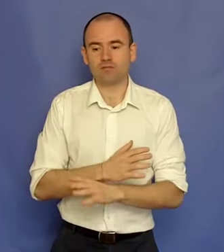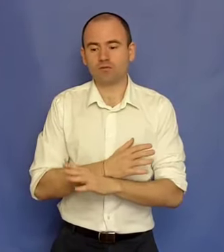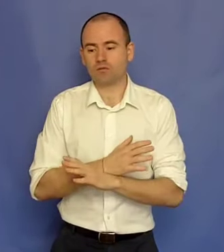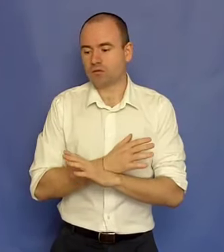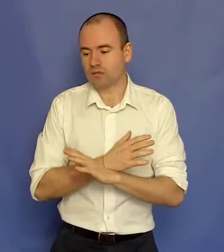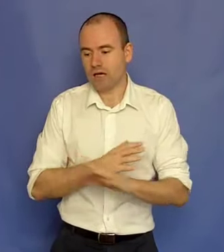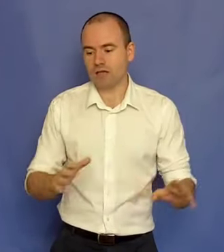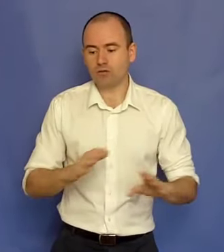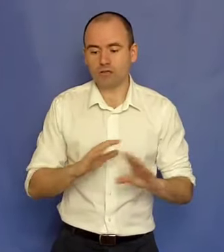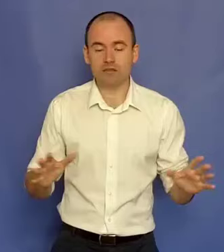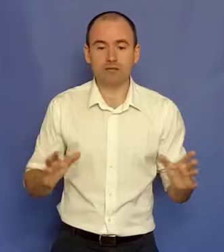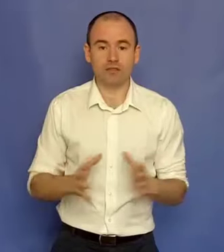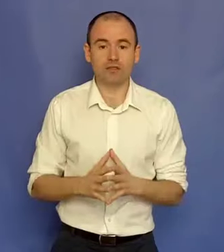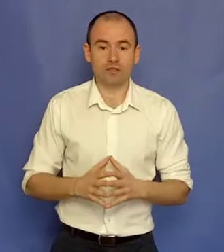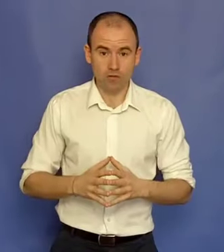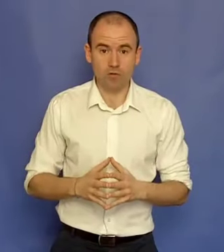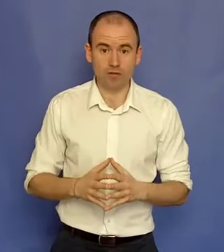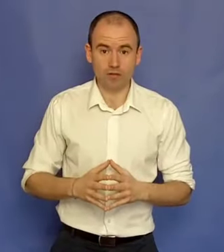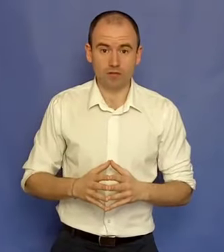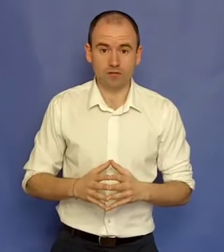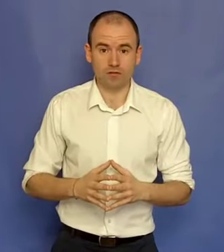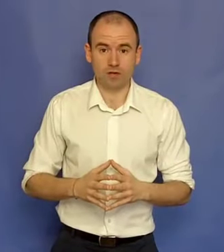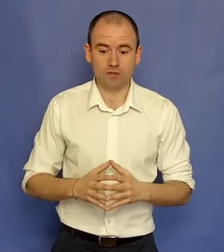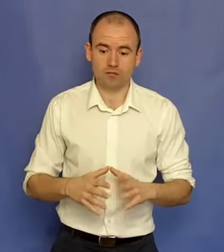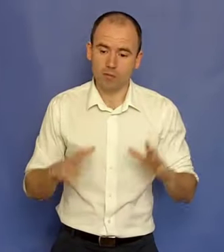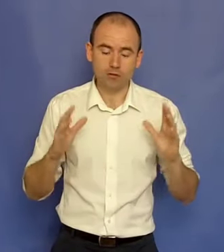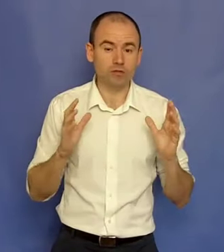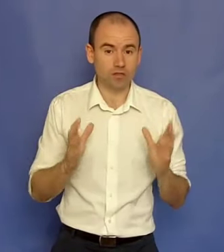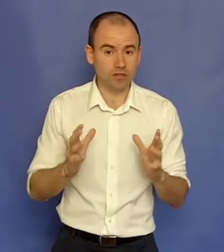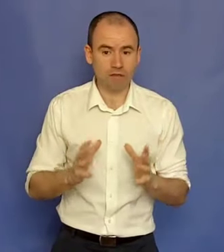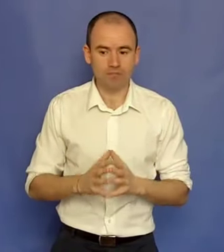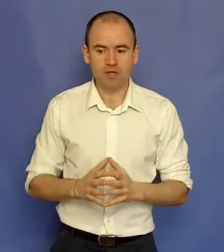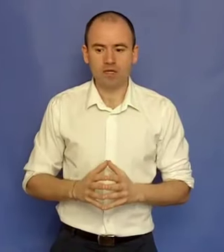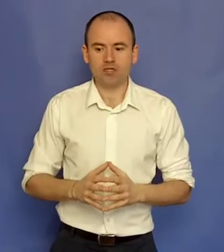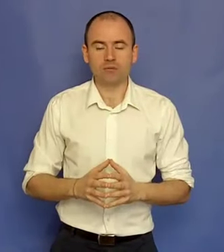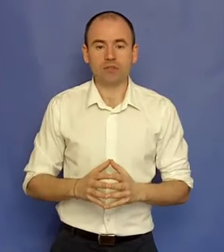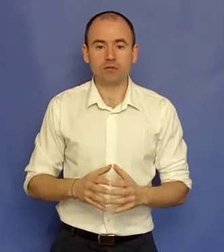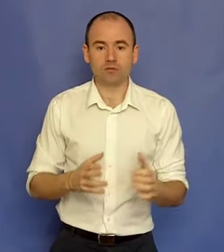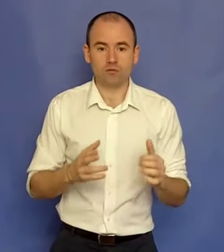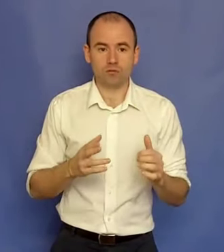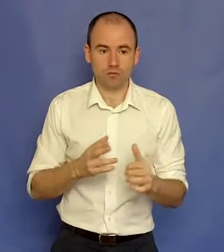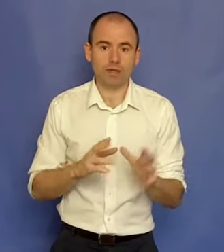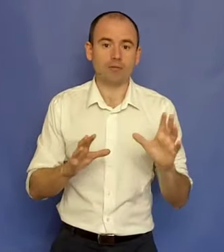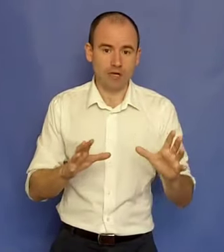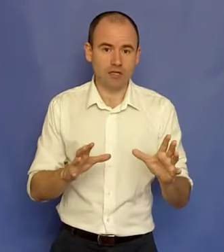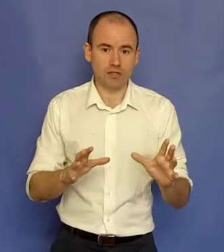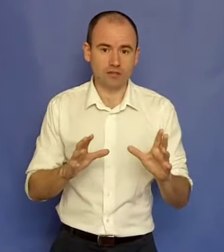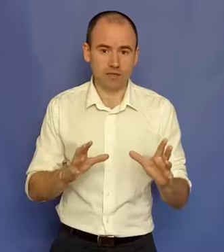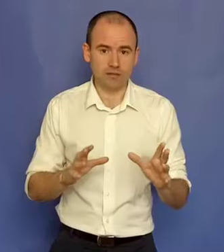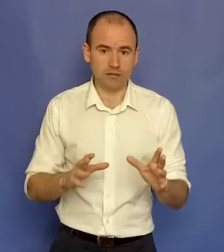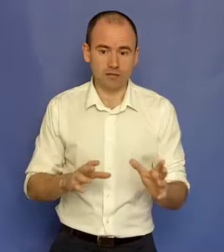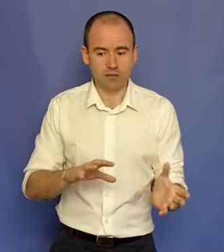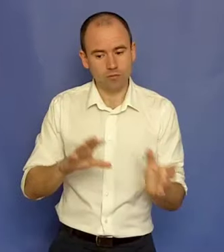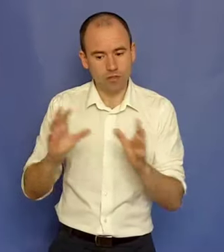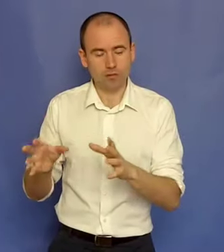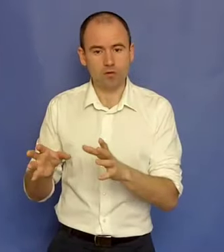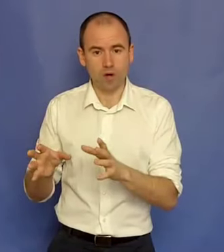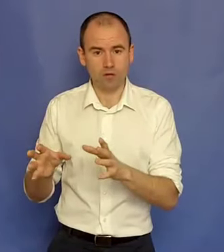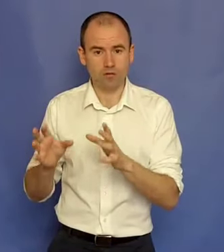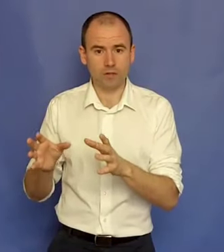total, total diferit de ceea ce vreau în viață să fac. Și mi-am luat o decizie și am zis, eram și angajat de 3 ani de zile, deci mergeam la școală, cu